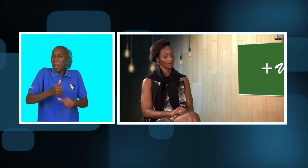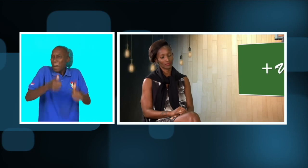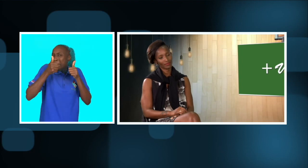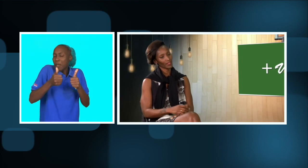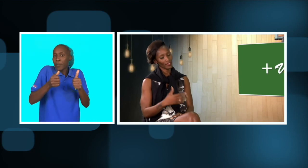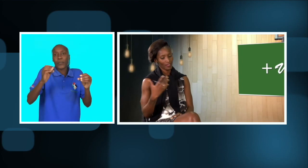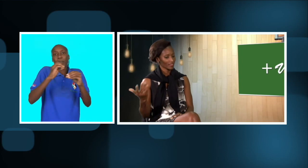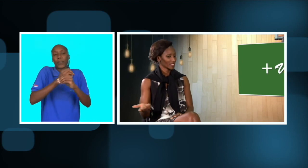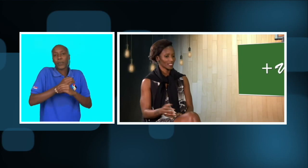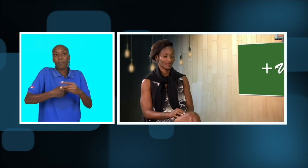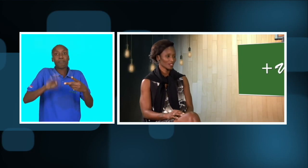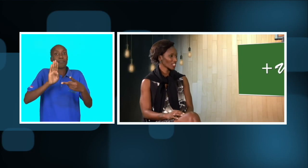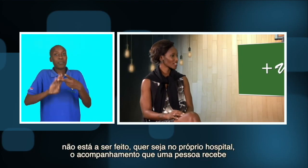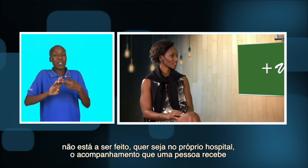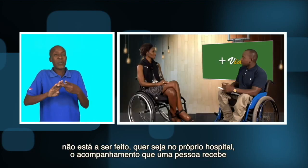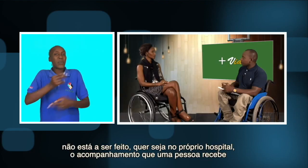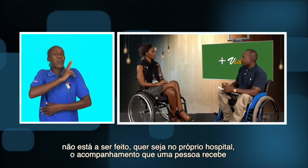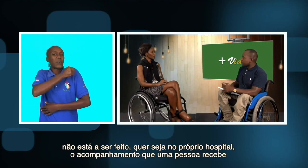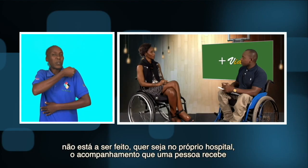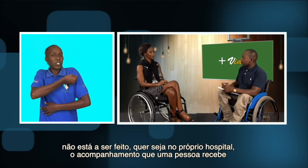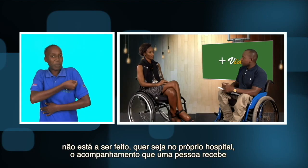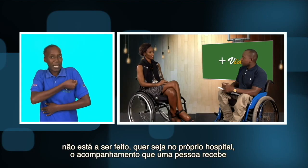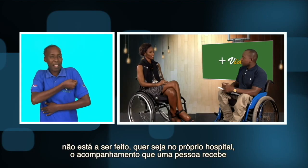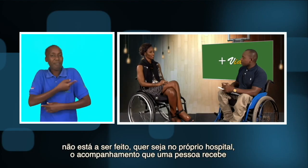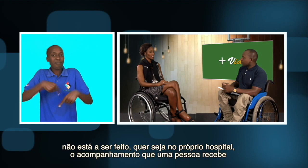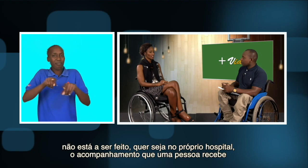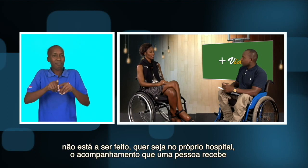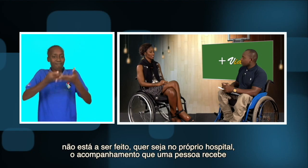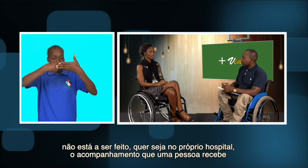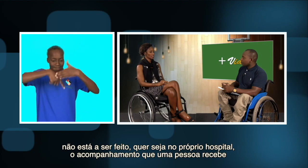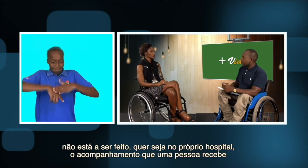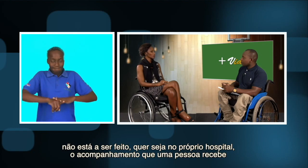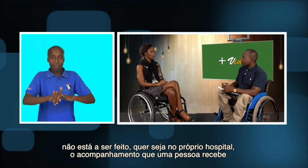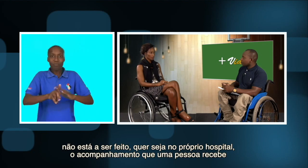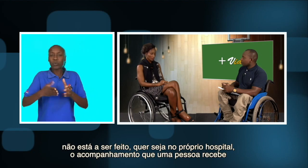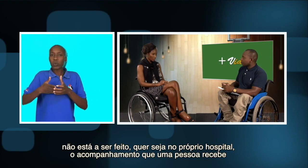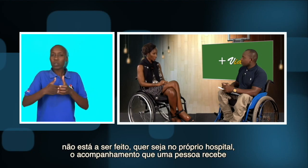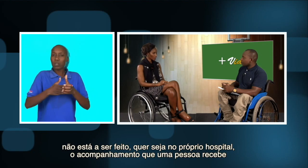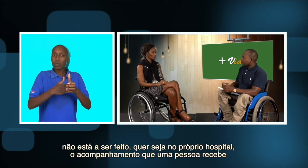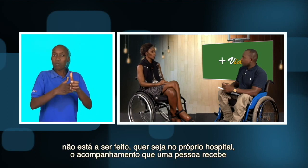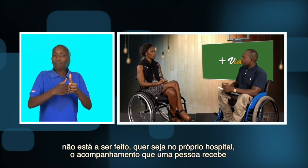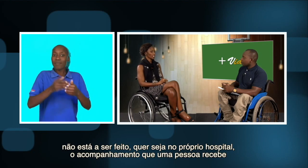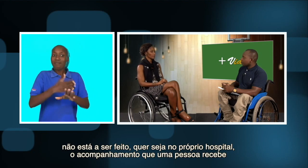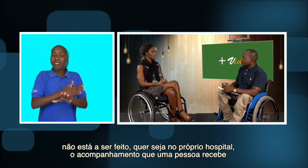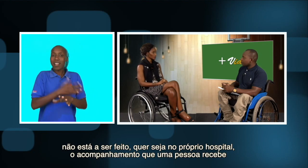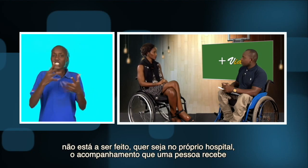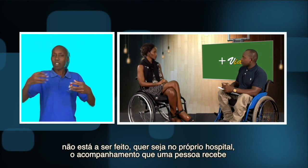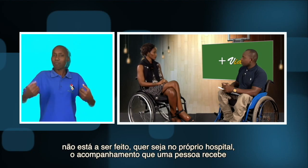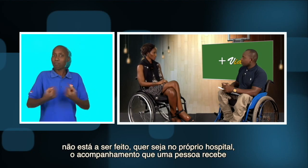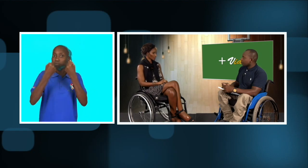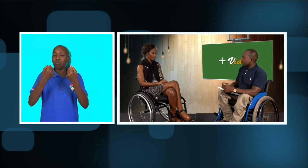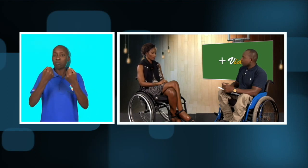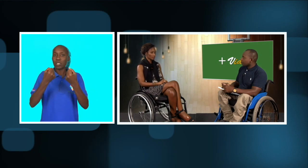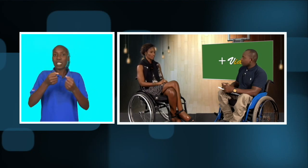que... Sim. Não está a ser feito o trabalho como deve ser. Que esteja no próprio hospital. O acompanhamento,